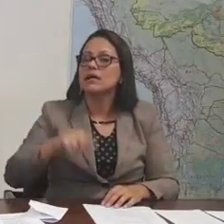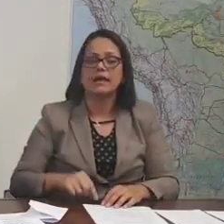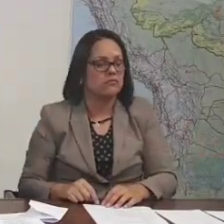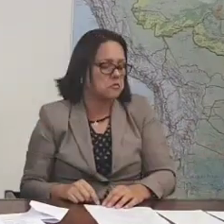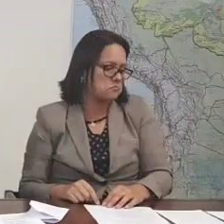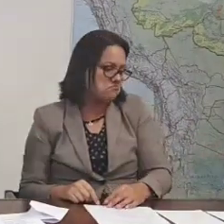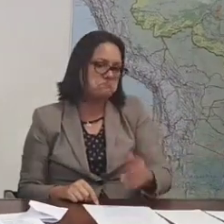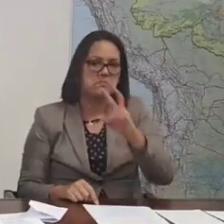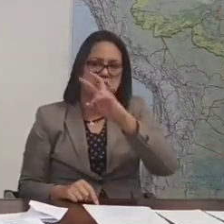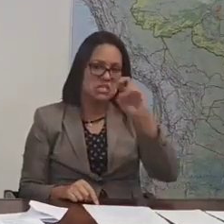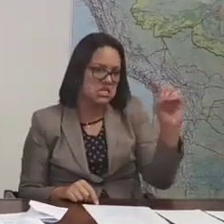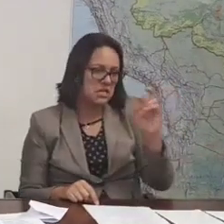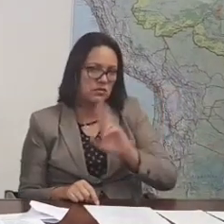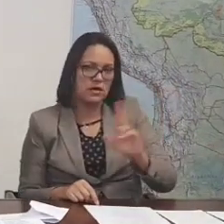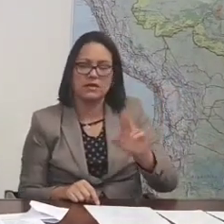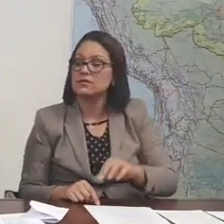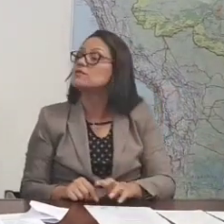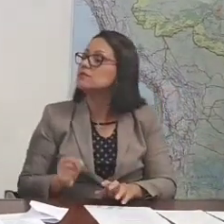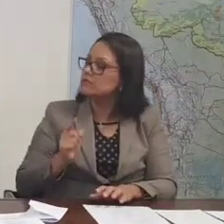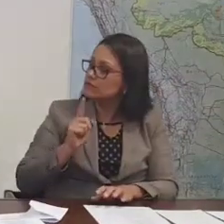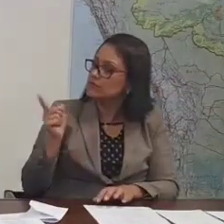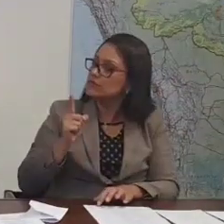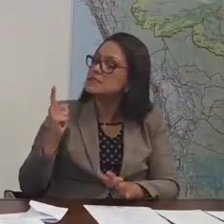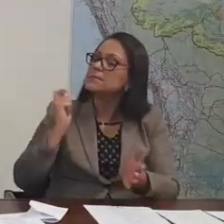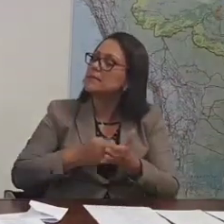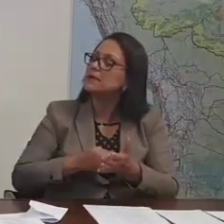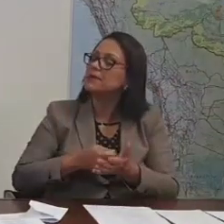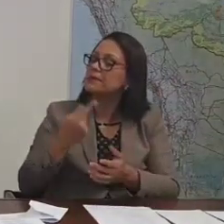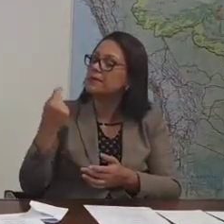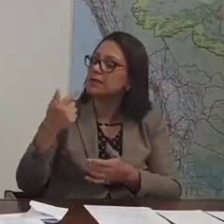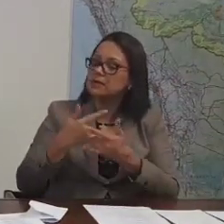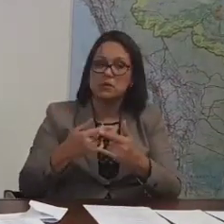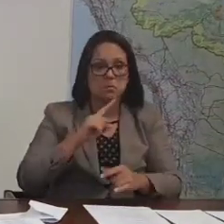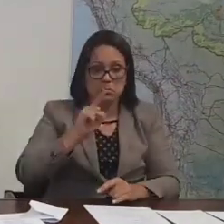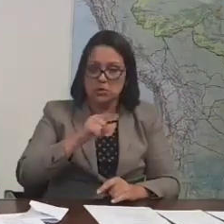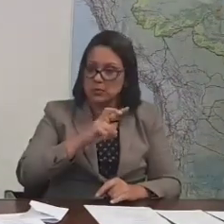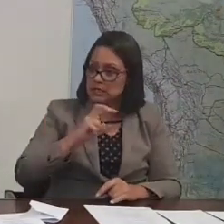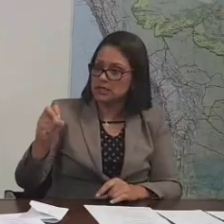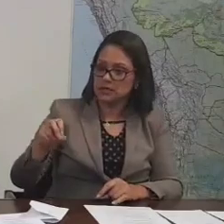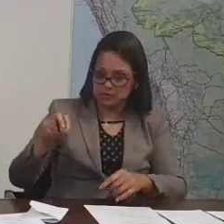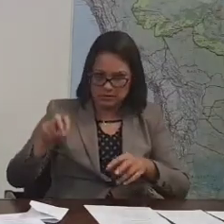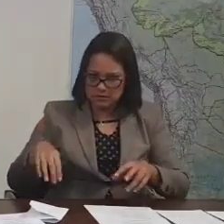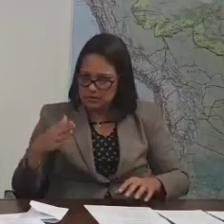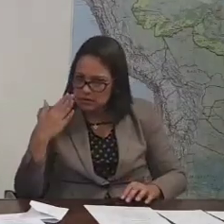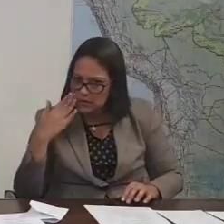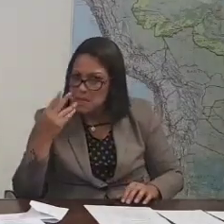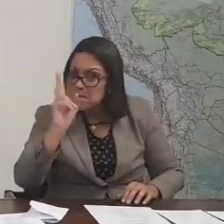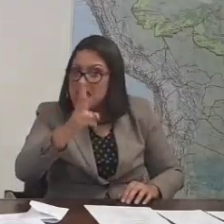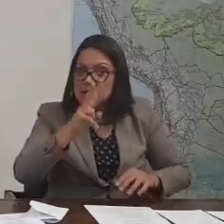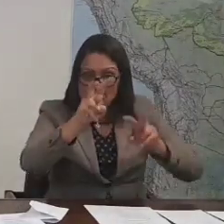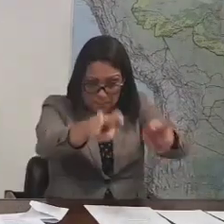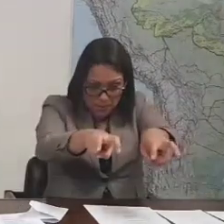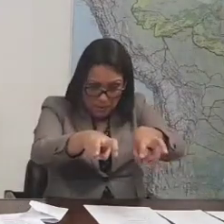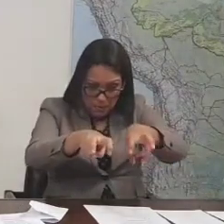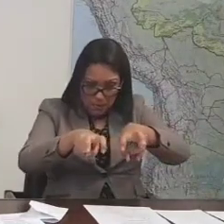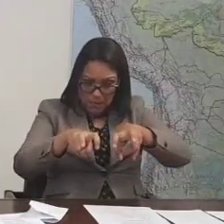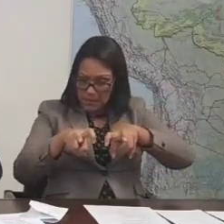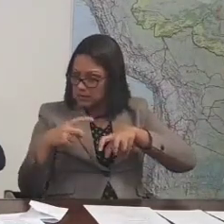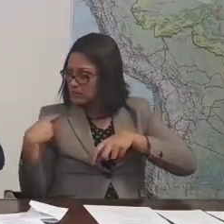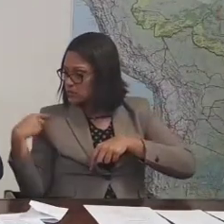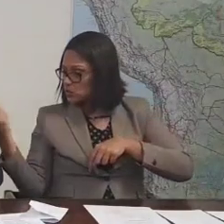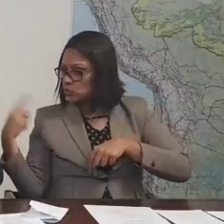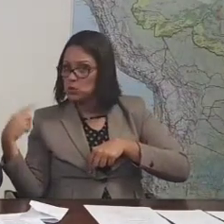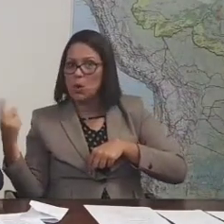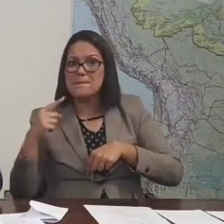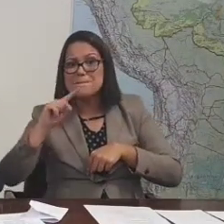por exemplo. Daí você pergunta para ela, a Lise pagou quanto? R$ 1.500. Você reparou que no mesmo voo, o portão do lado do outro, a